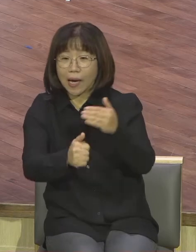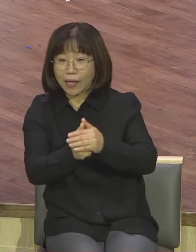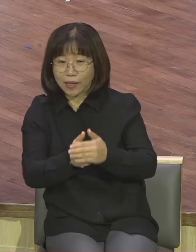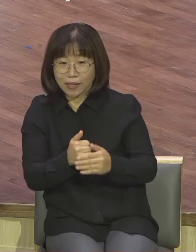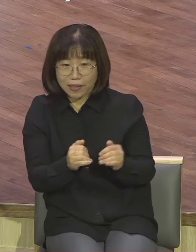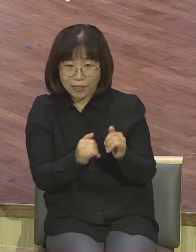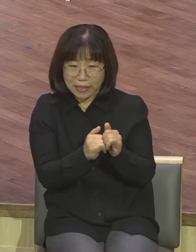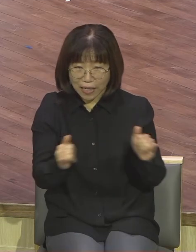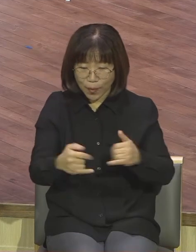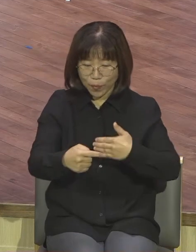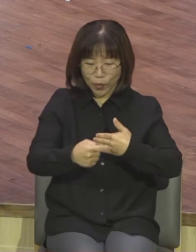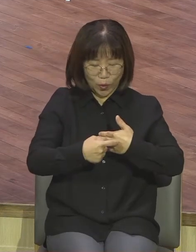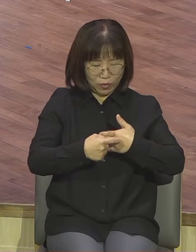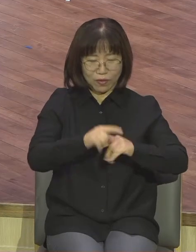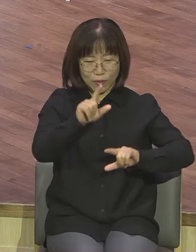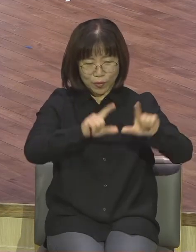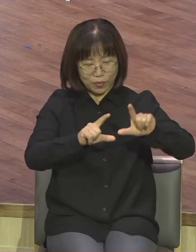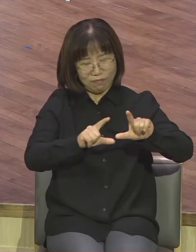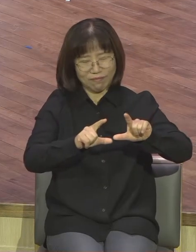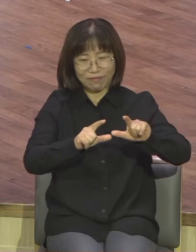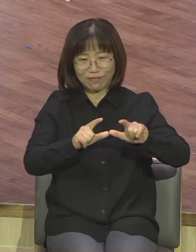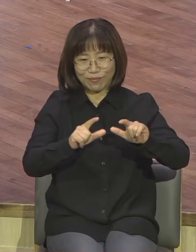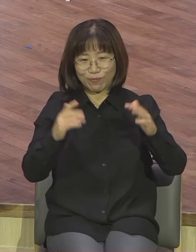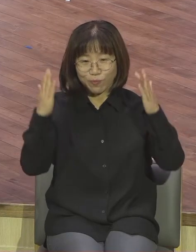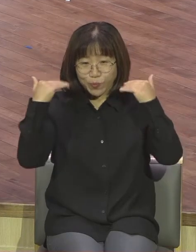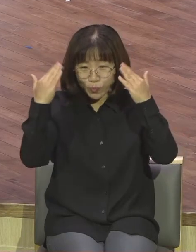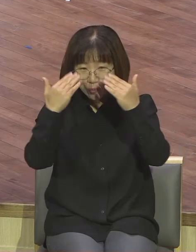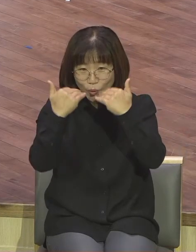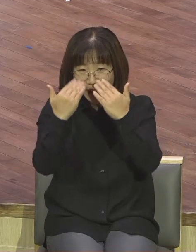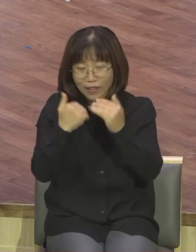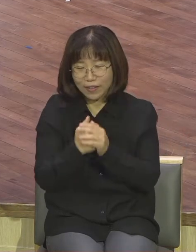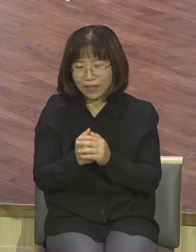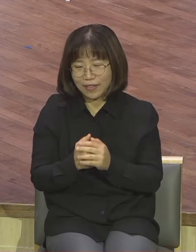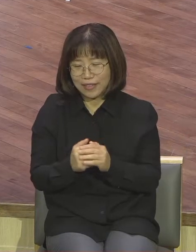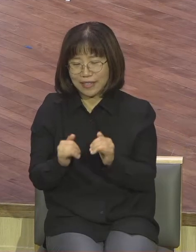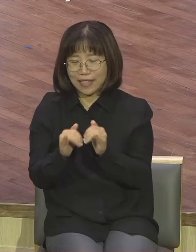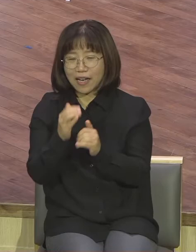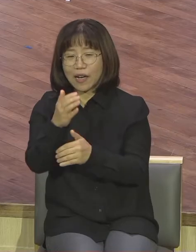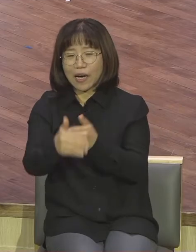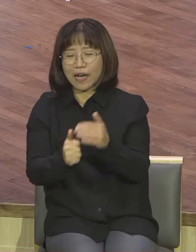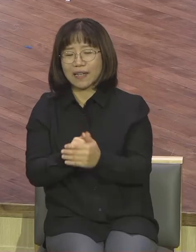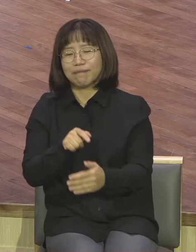모르잖아요 그 중심이 어떤 중심인지 어떤 마음인지 하나님은 아세요